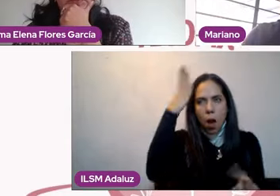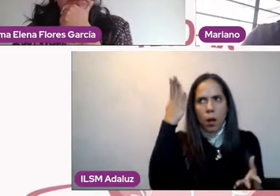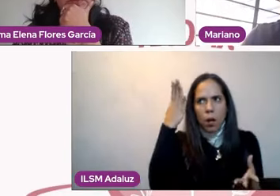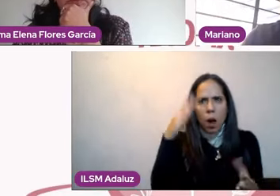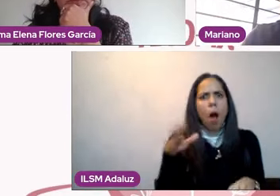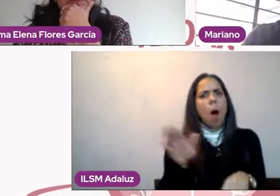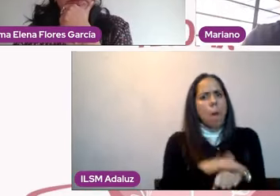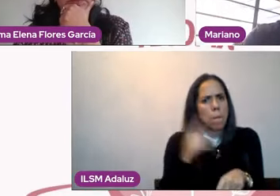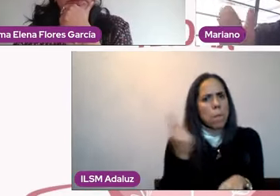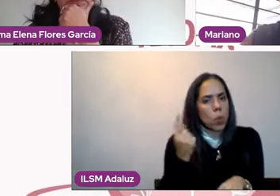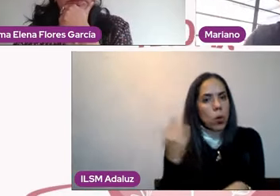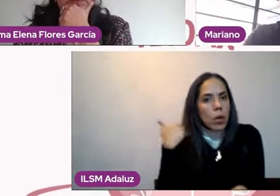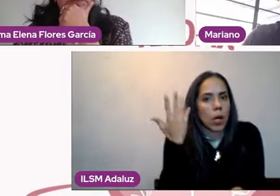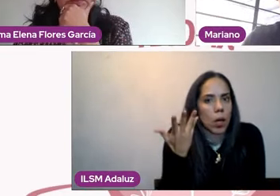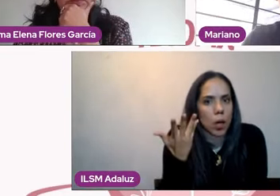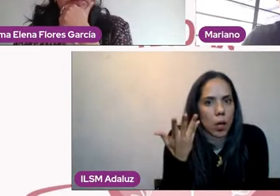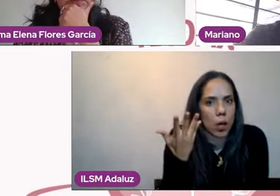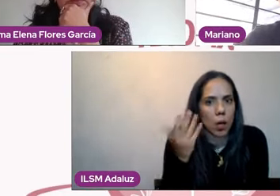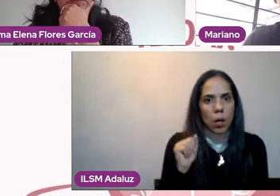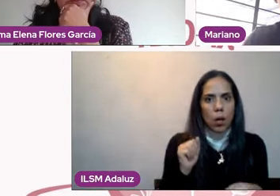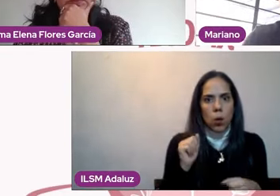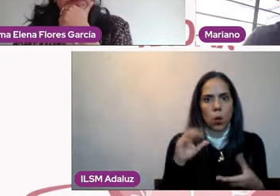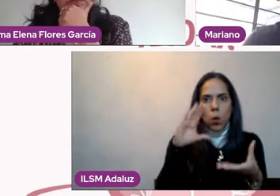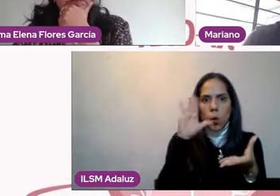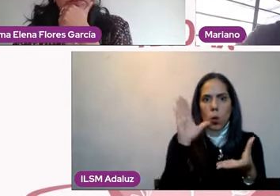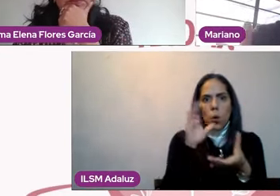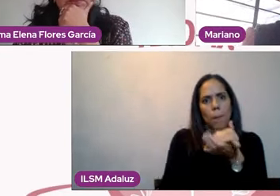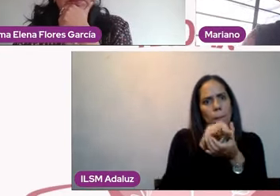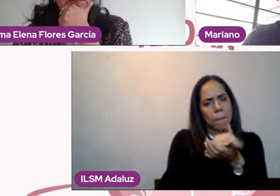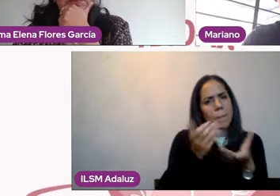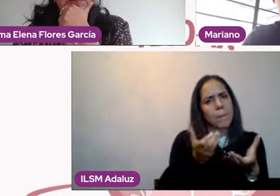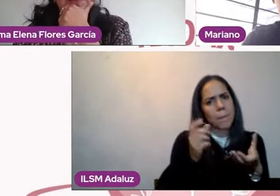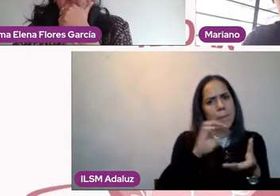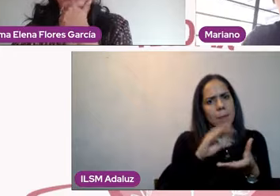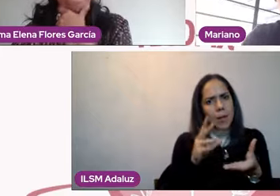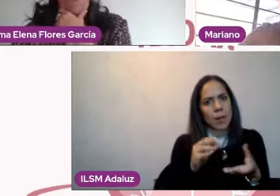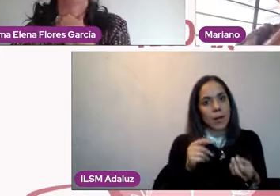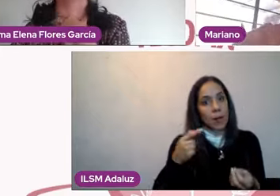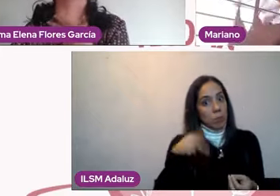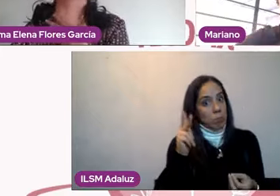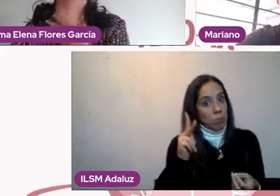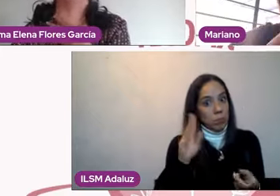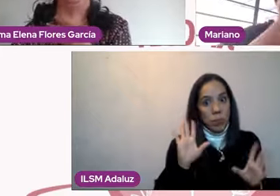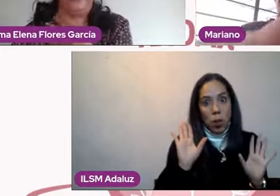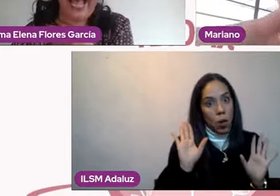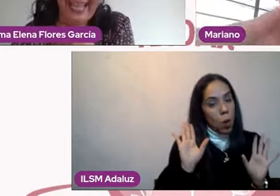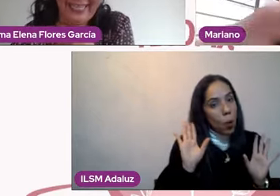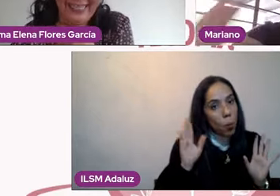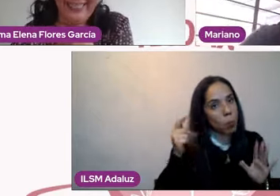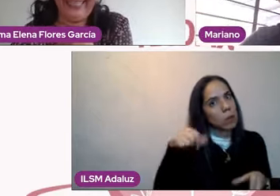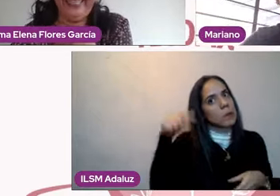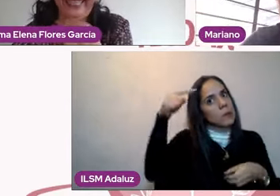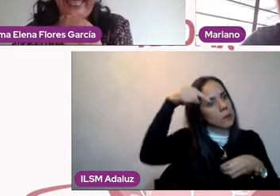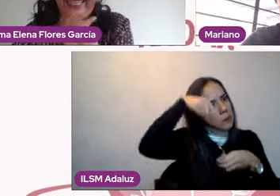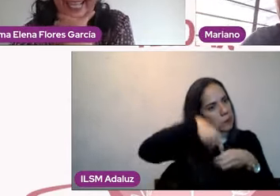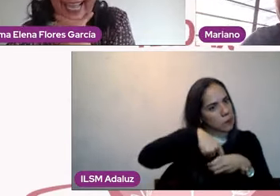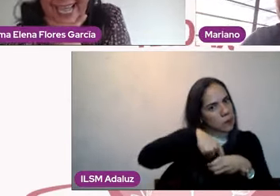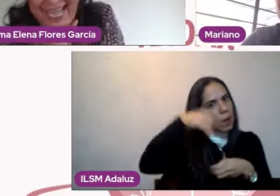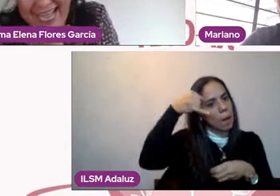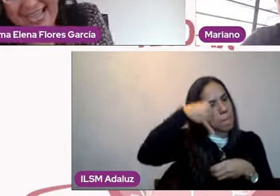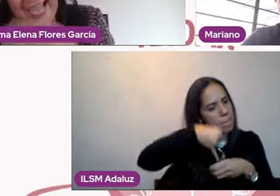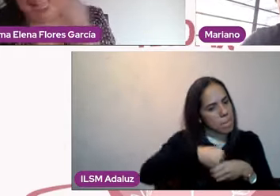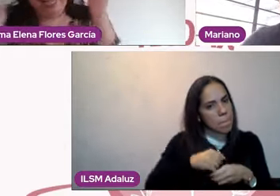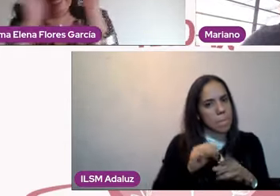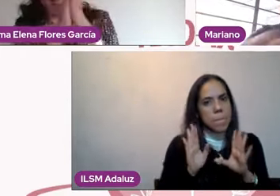y esto yo lo digo siempre, tener pareja es profundamente inconveniente. Puede ser muy agradable,